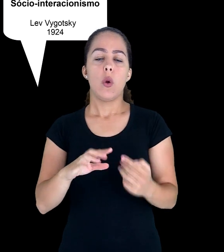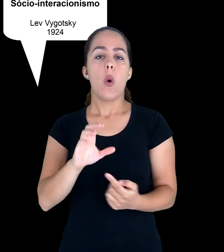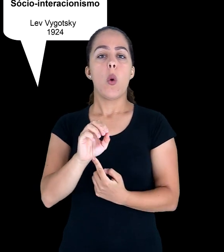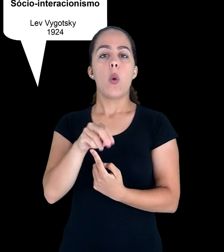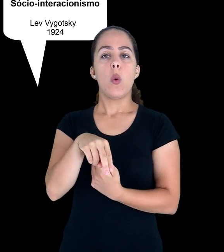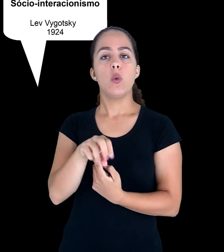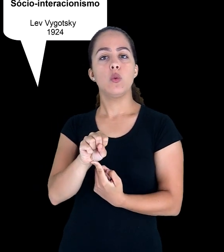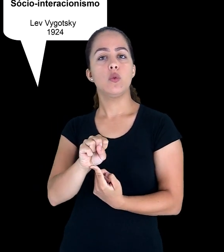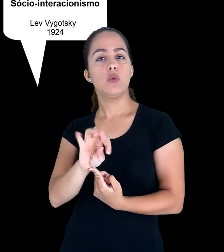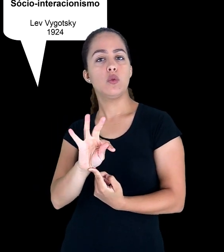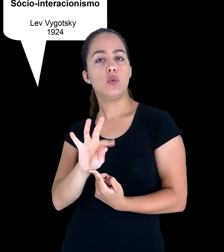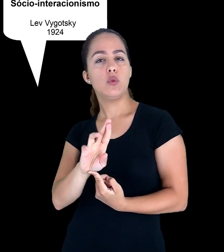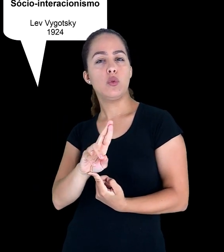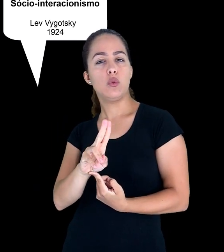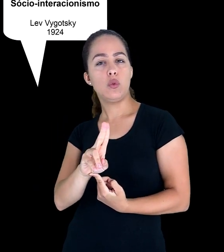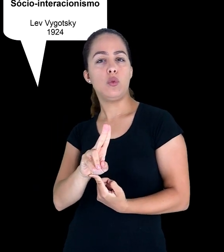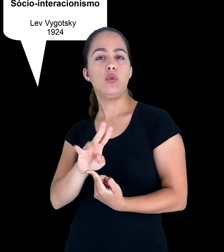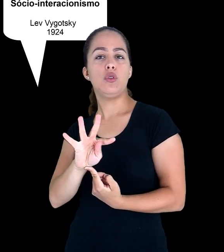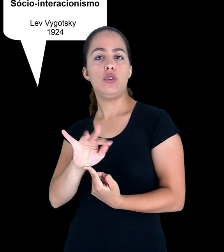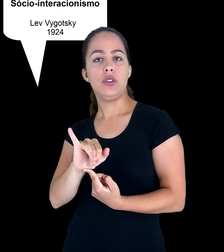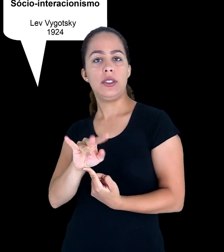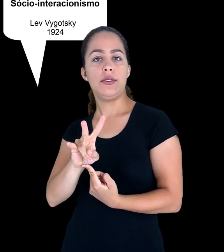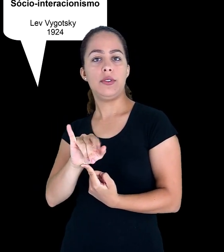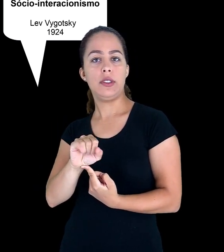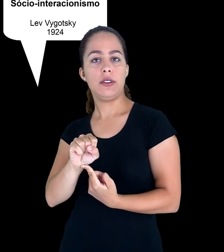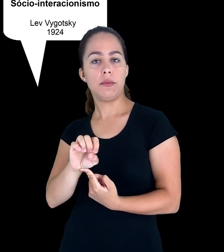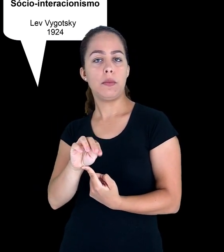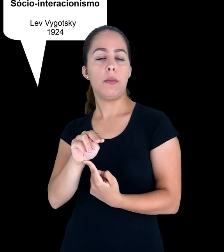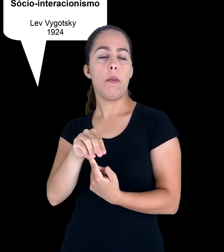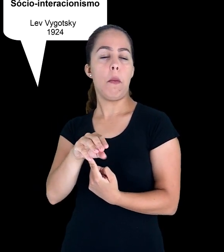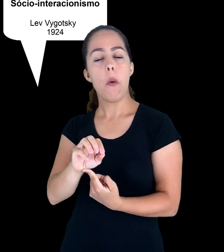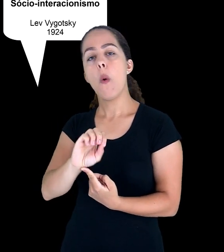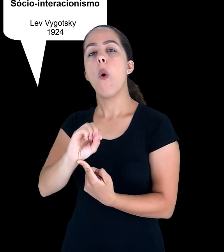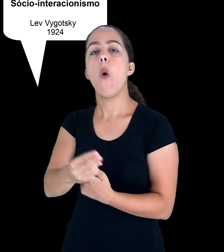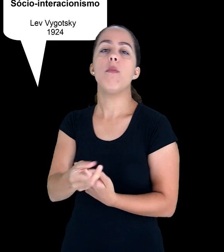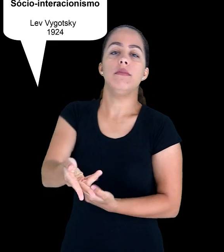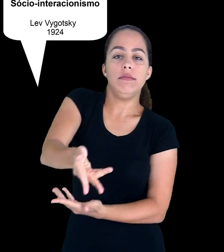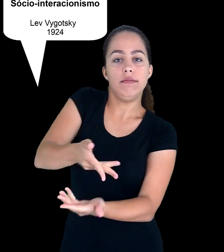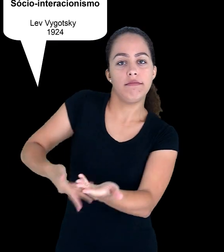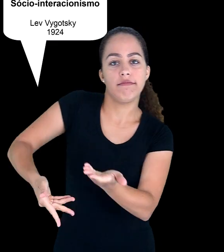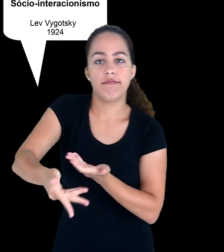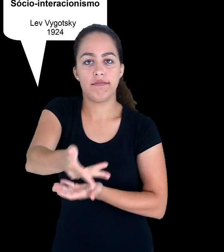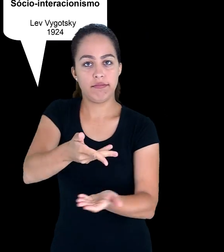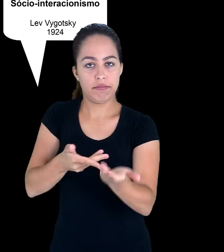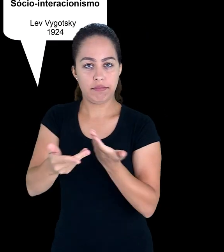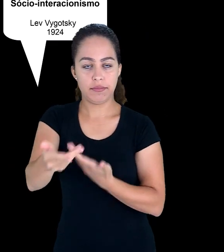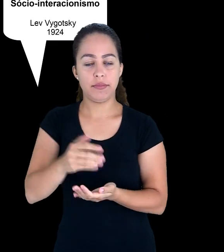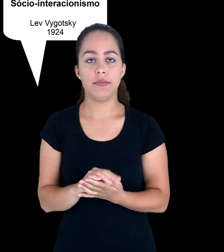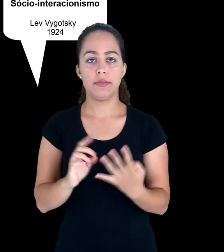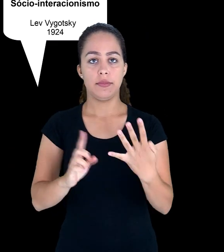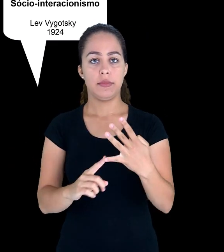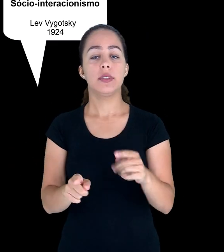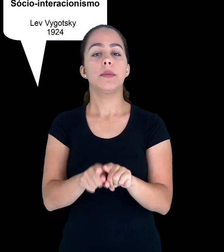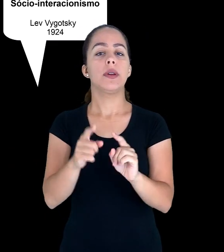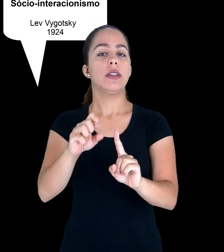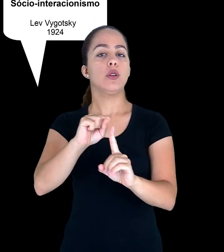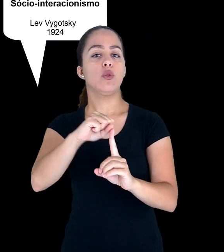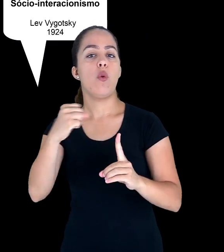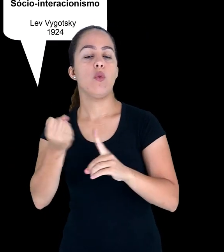esses dois, essas duas classificações na literatura, dependendo do autor, e o sócio-interacionismo. Como